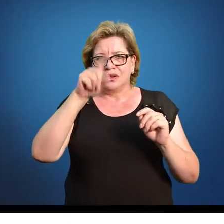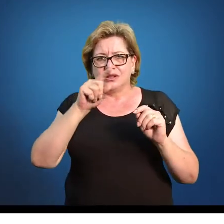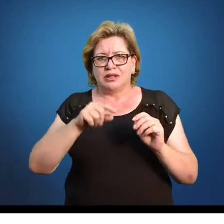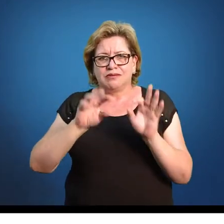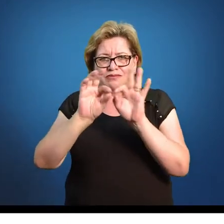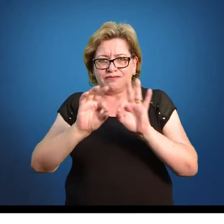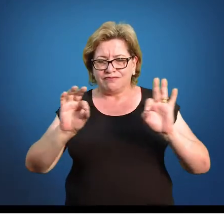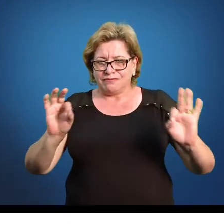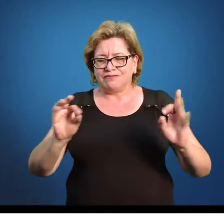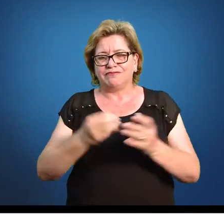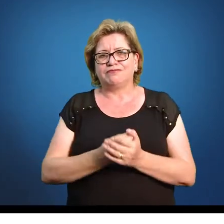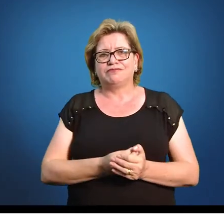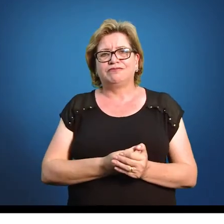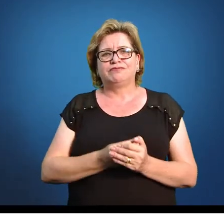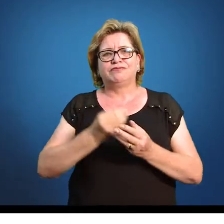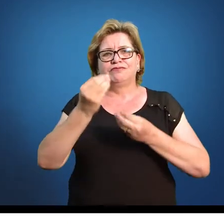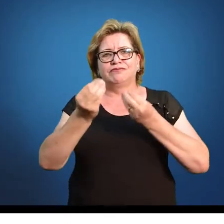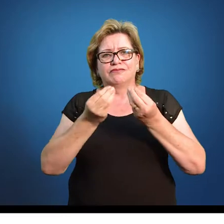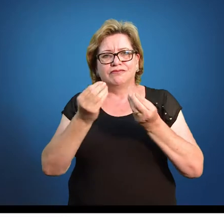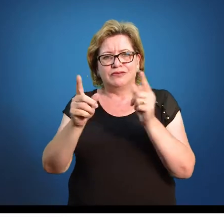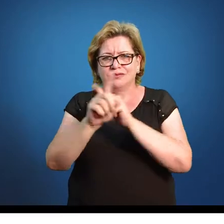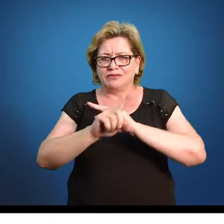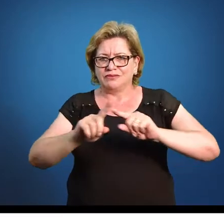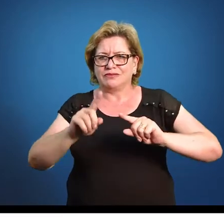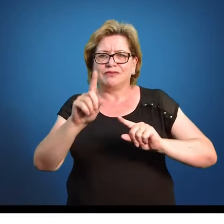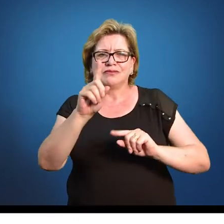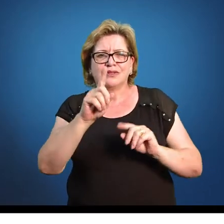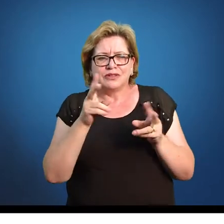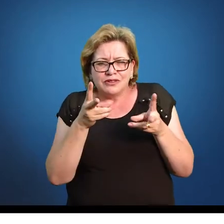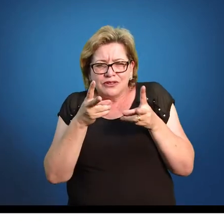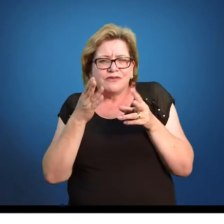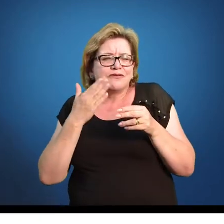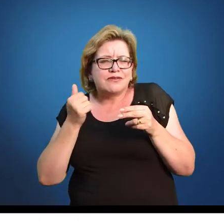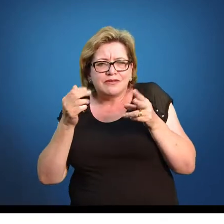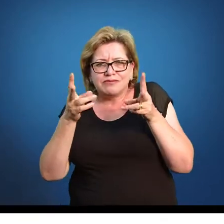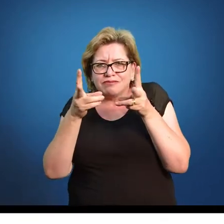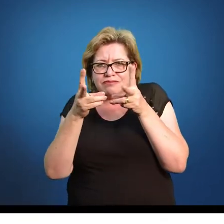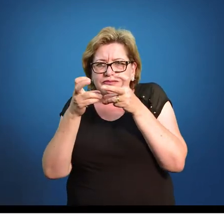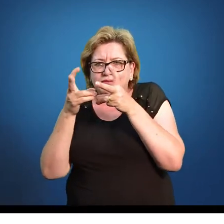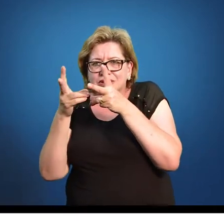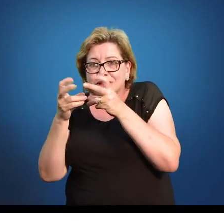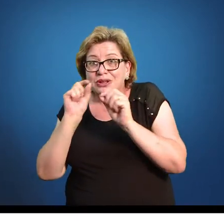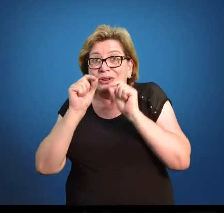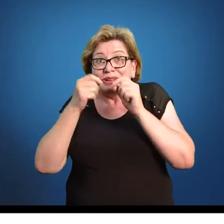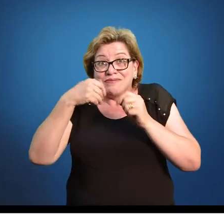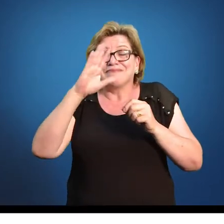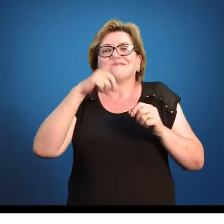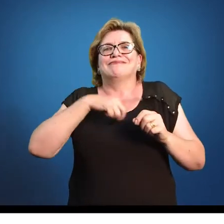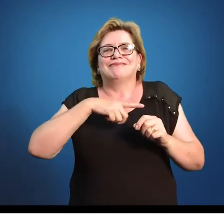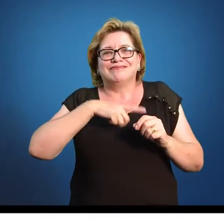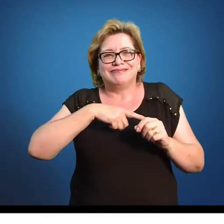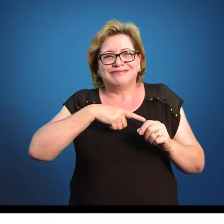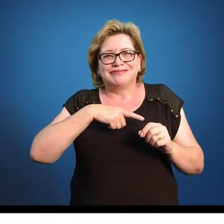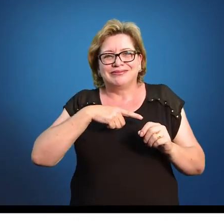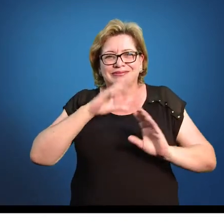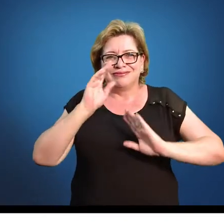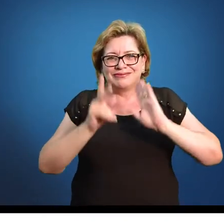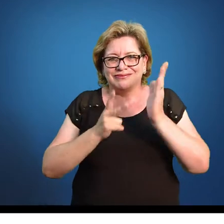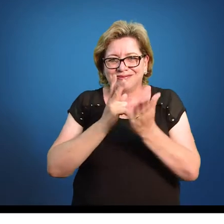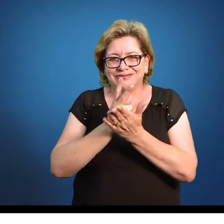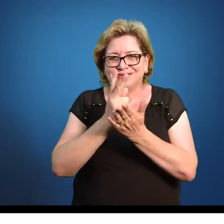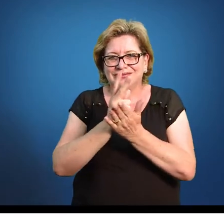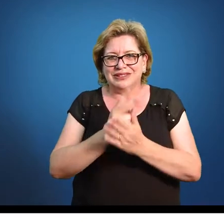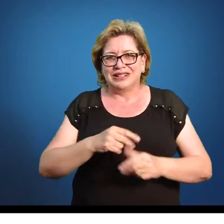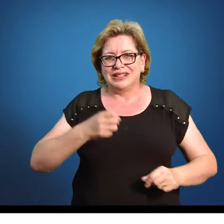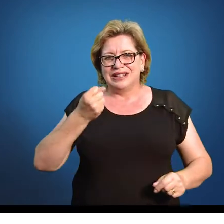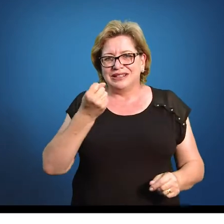discreta, só admitem números inteiros, não é tão difícil de identificar, talvez o número que mais aparece, aquele que aparece com a maior frequência.